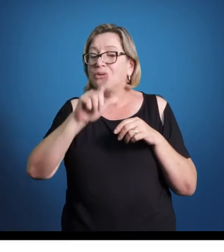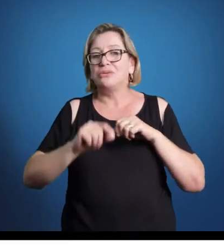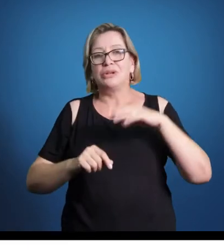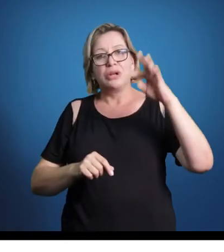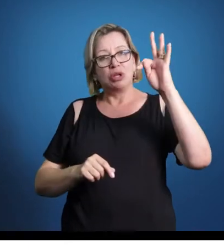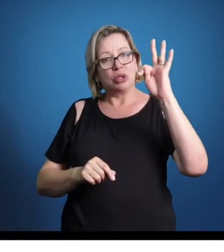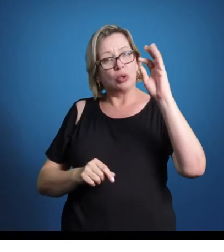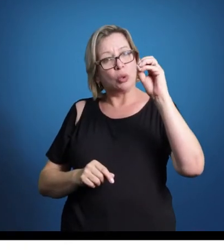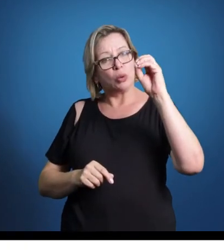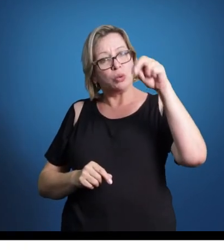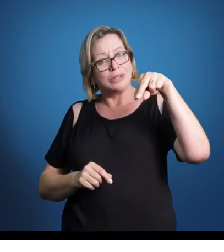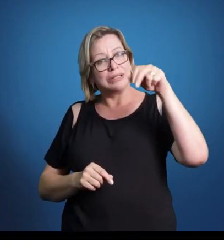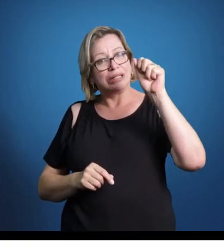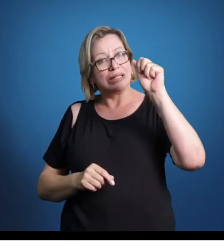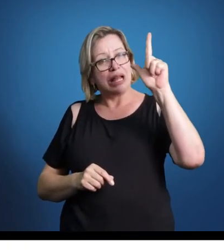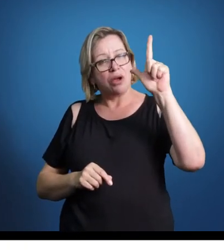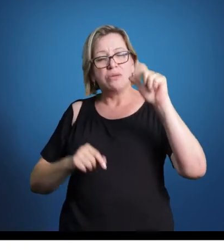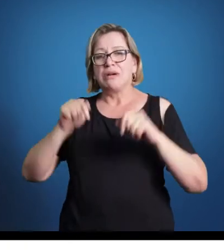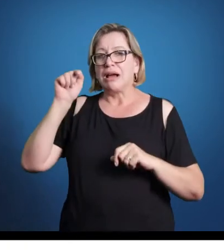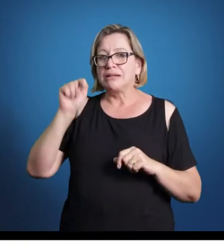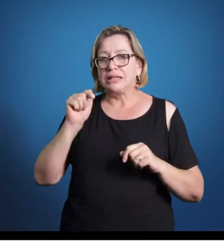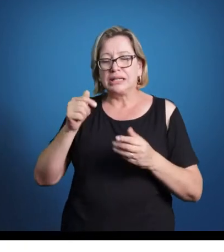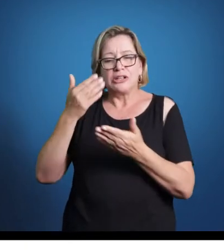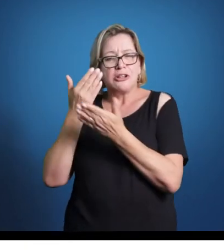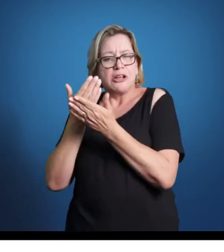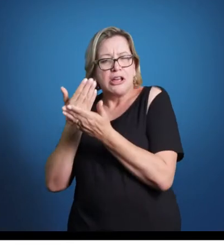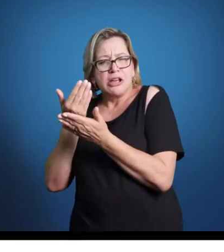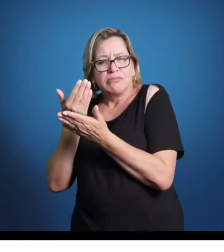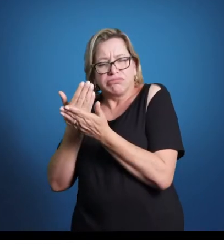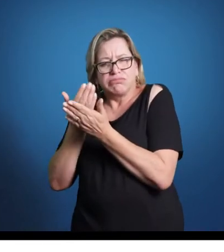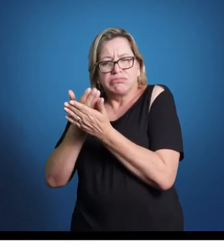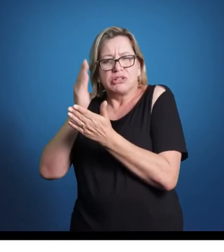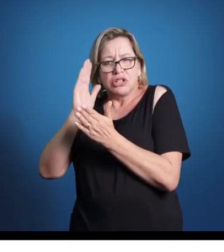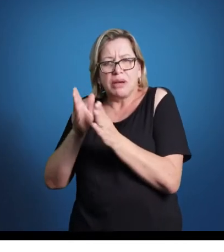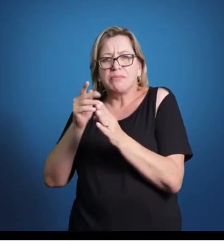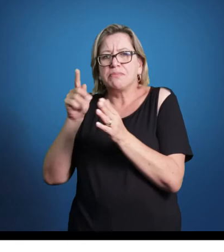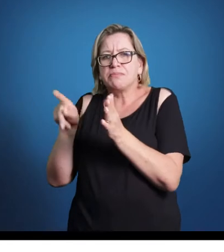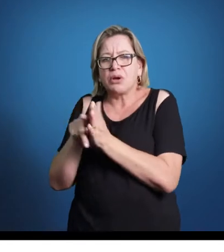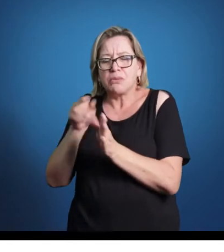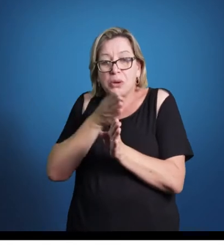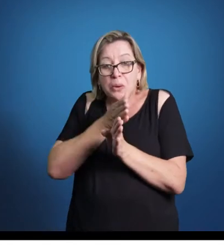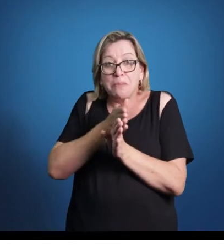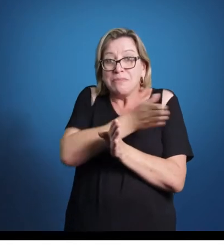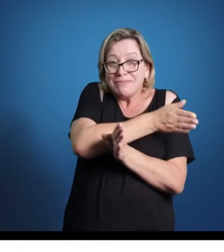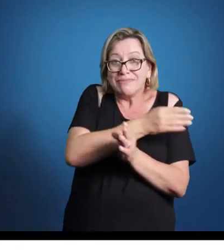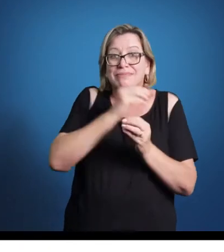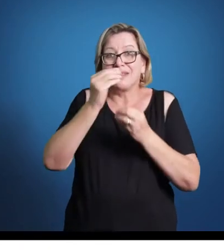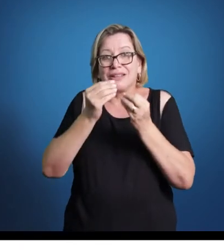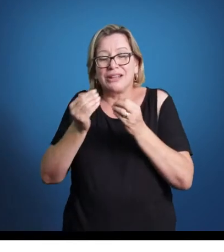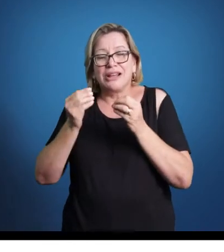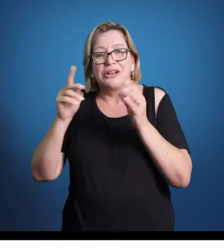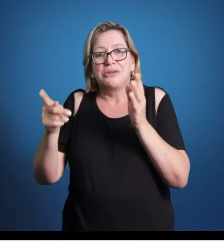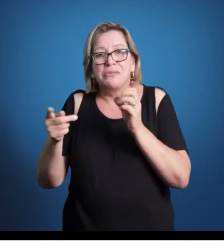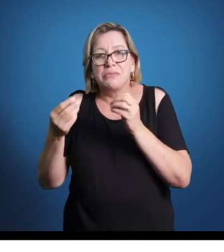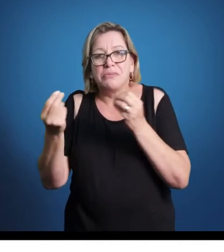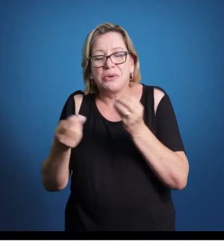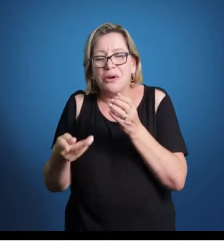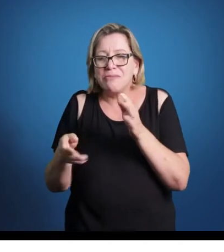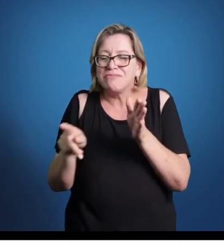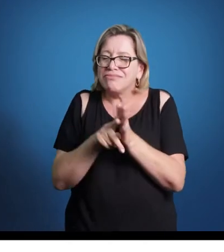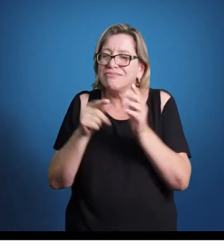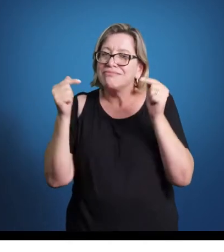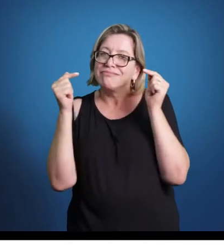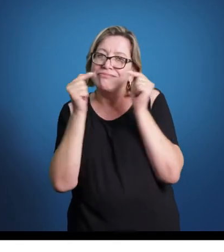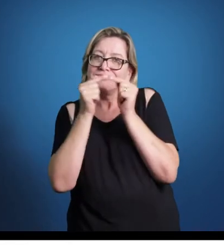Modal é aquilo que a explicou quando vocês leram sobre a música medieval, é um tipo de composição baseado nos modos gregos